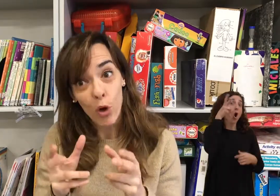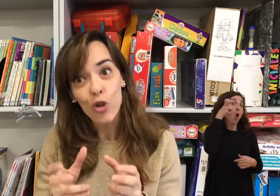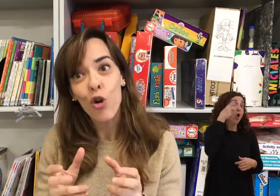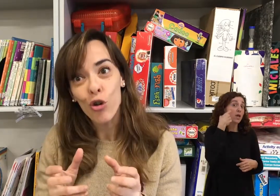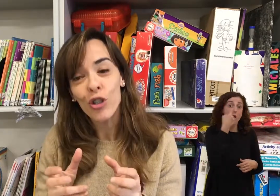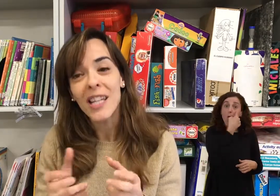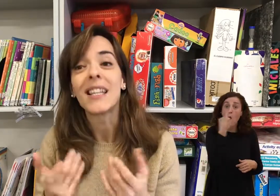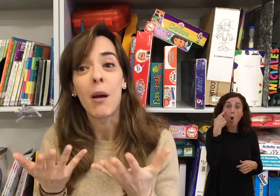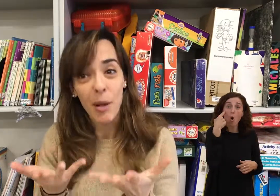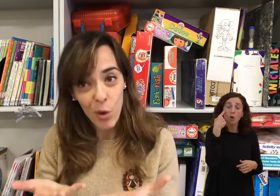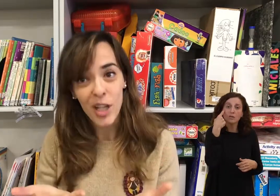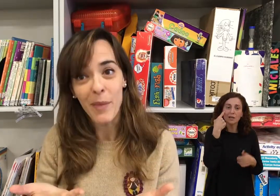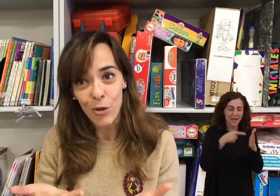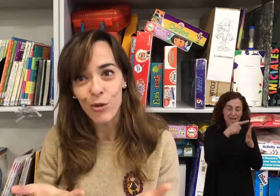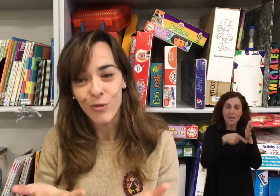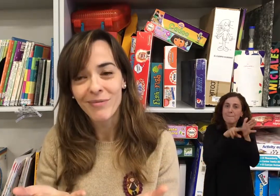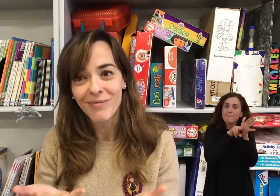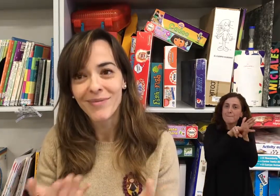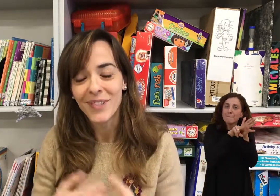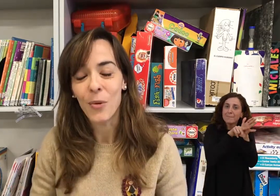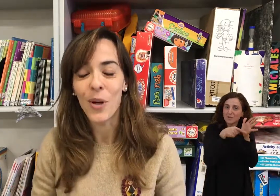los ojos y se habla por las manos. ¿De acuerdo?